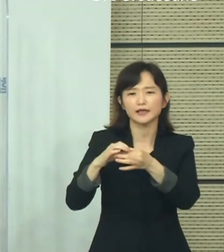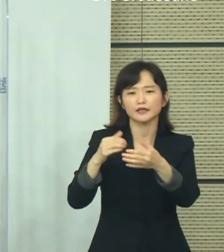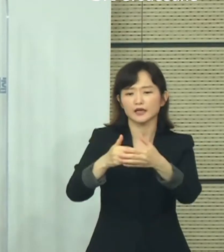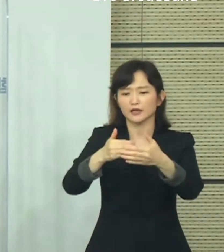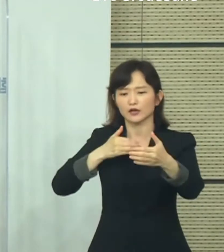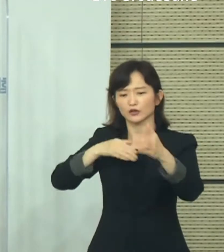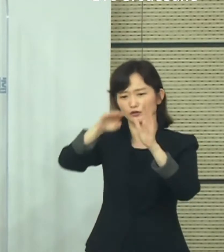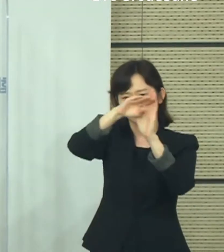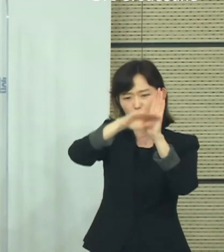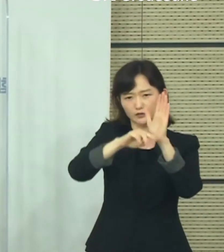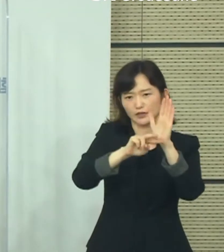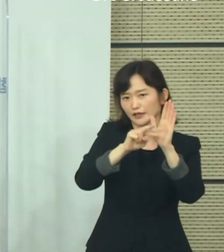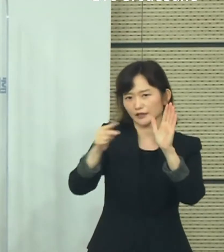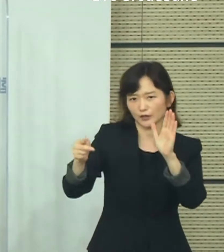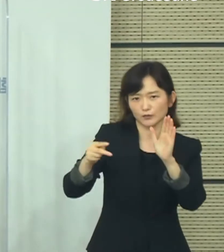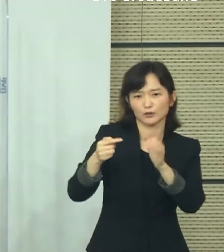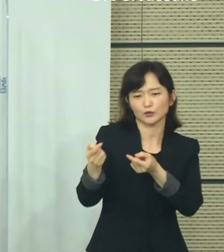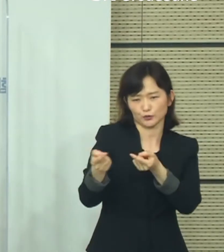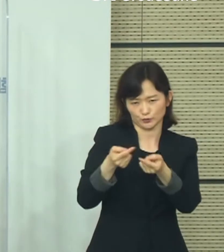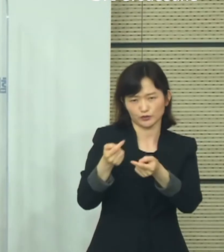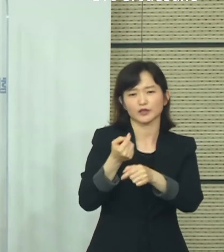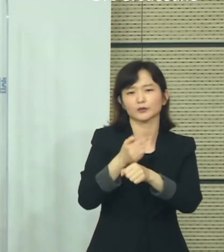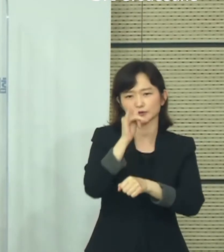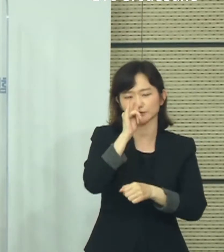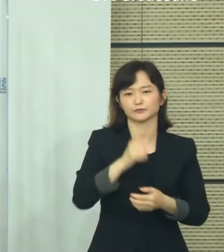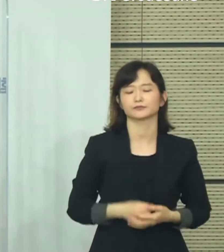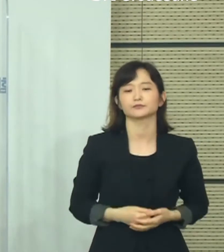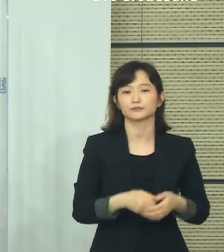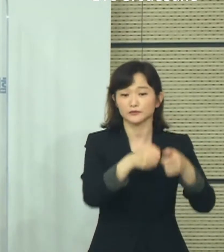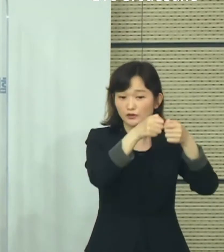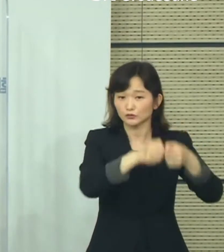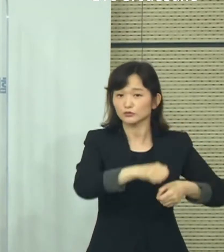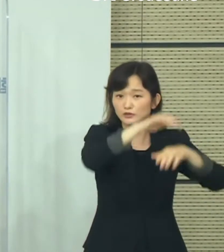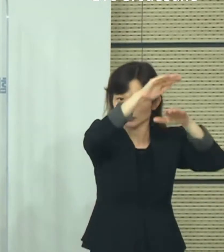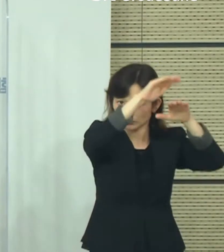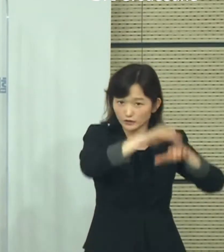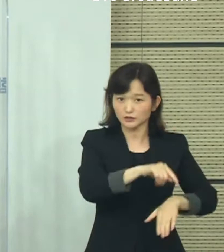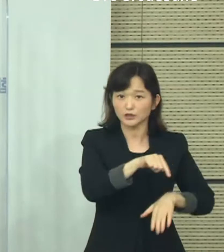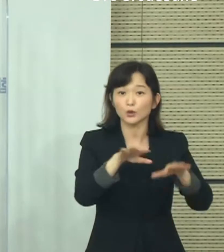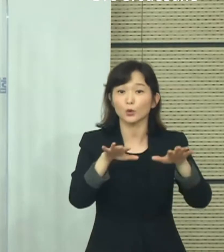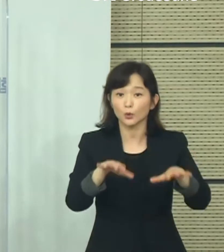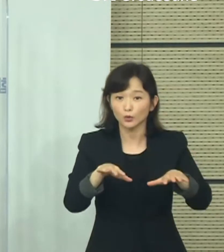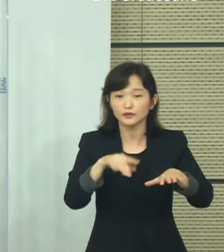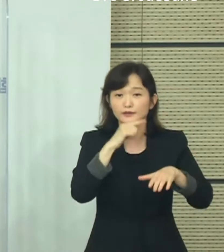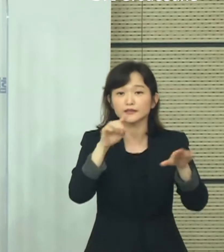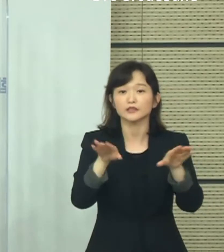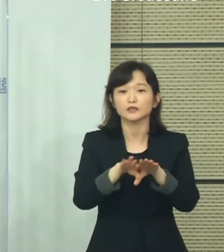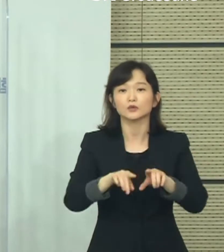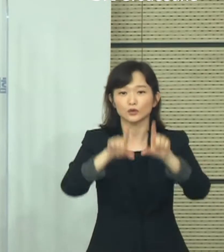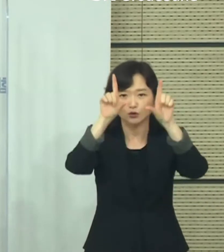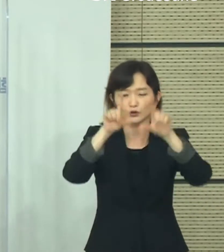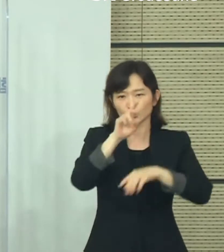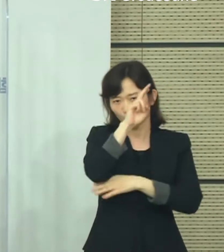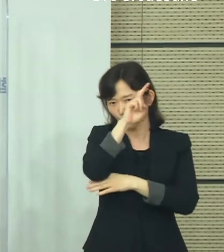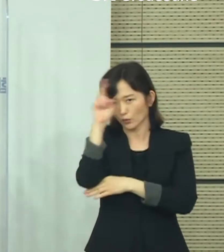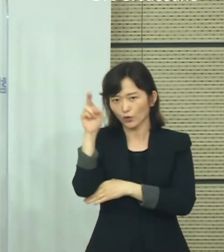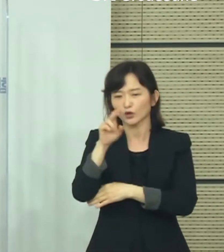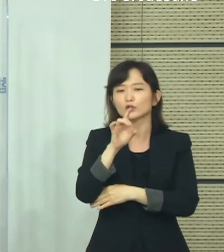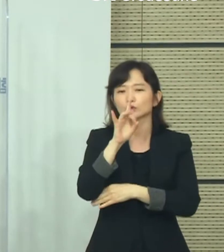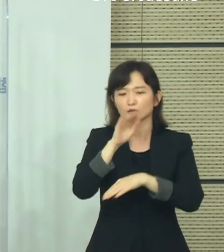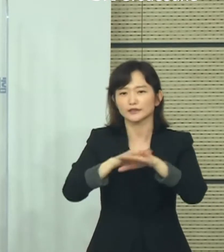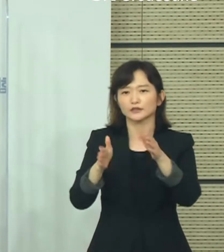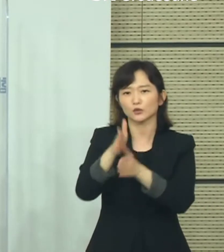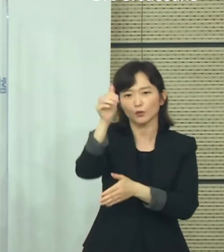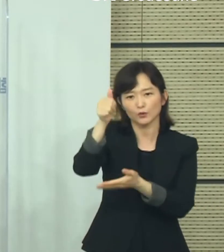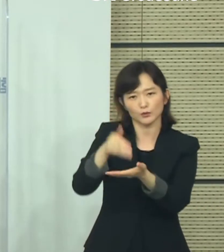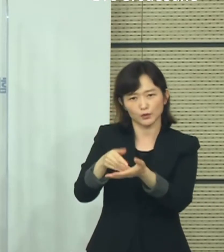개편 방안을 가다듬고 있습니다. 구체적인 내용에 관해서는 오는 일요일 오후 중대본 브리핑을 통해